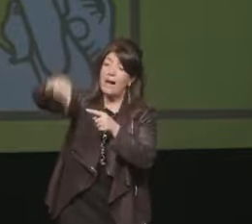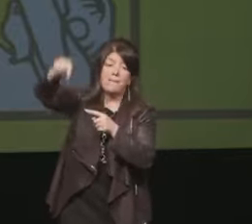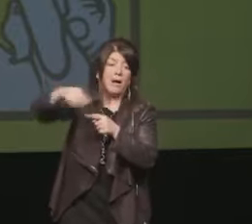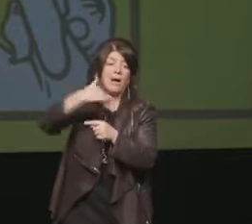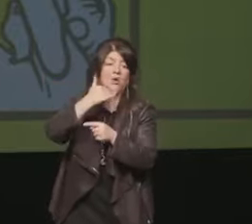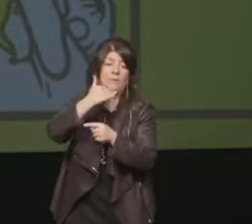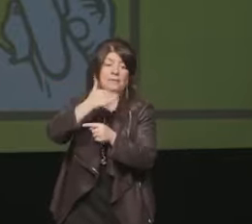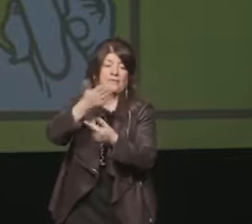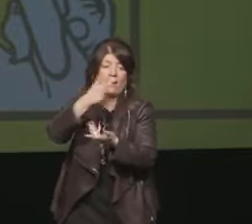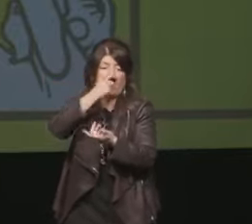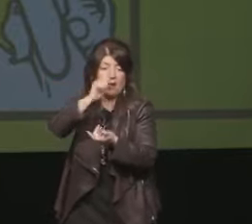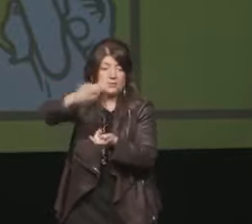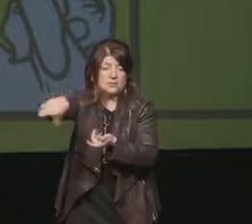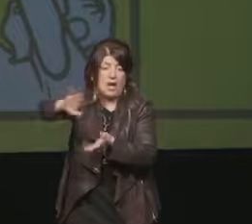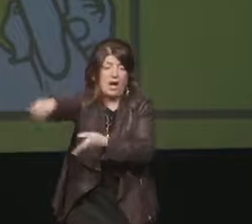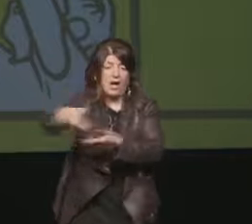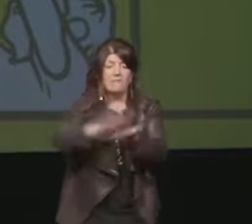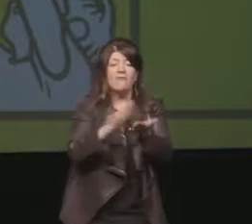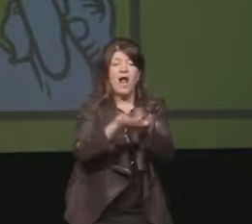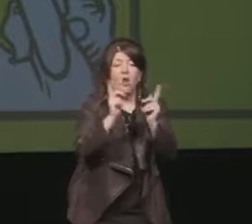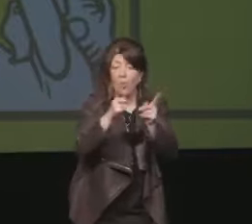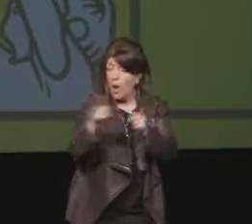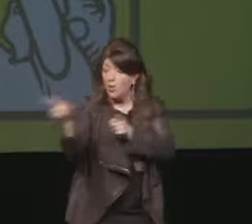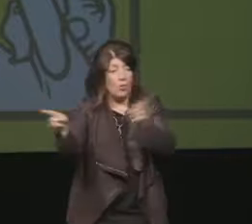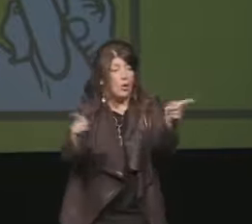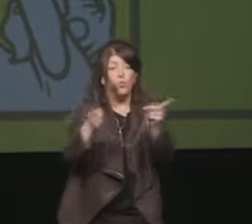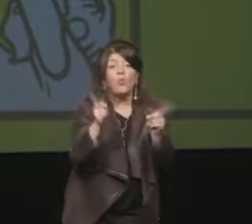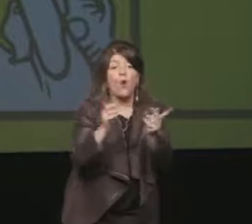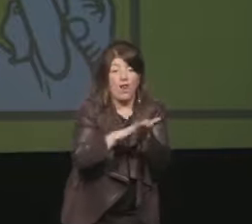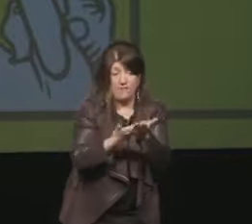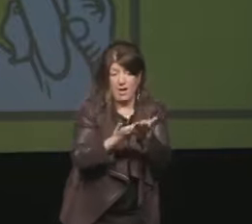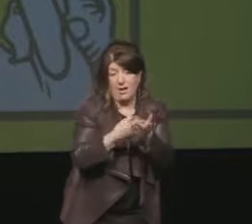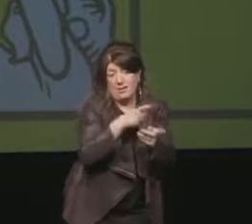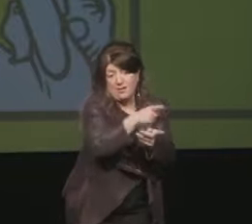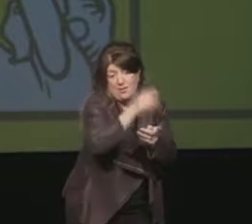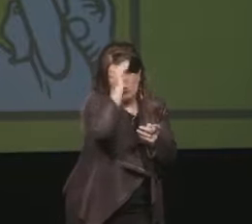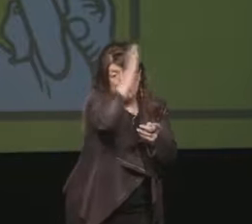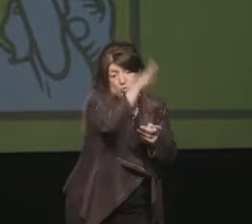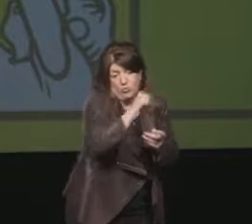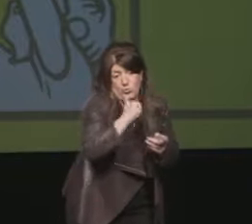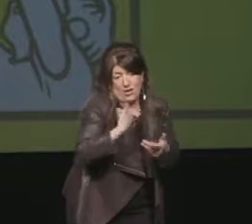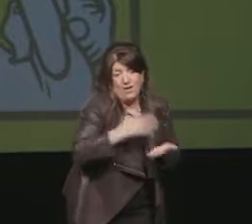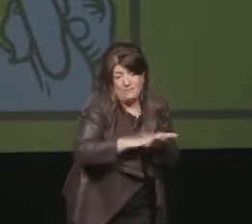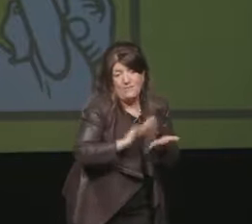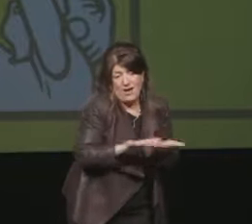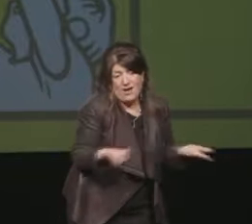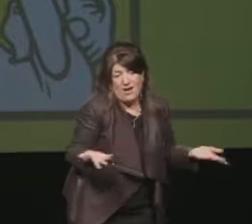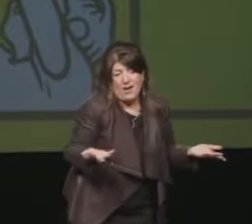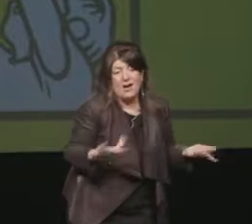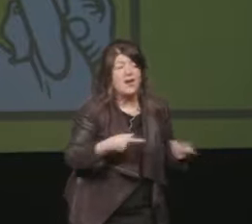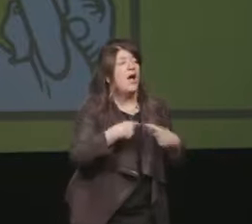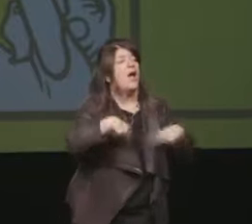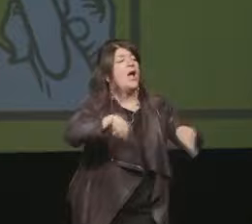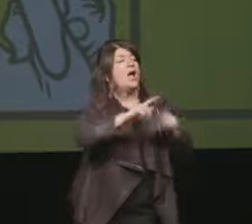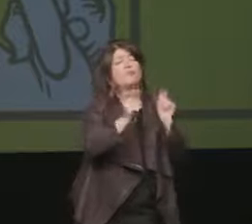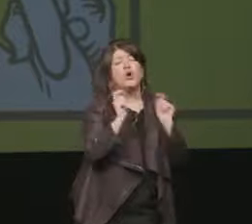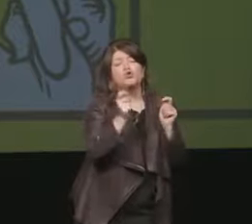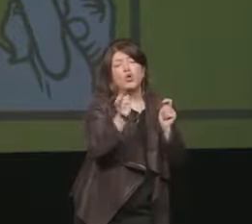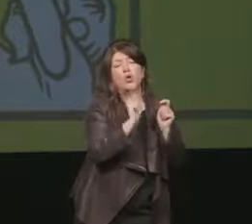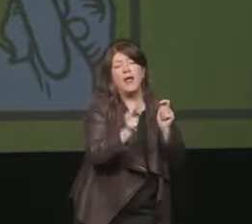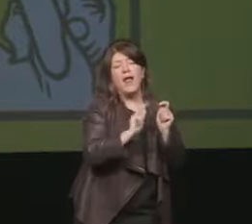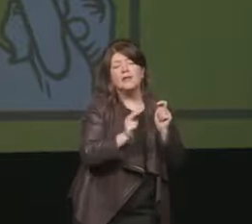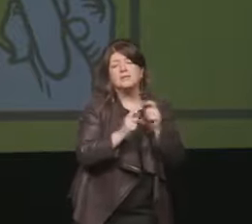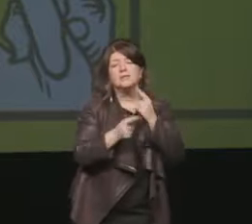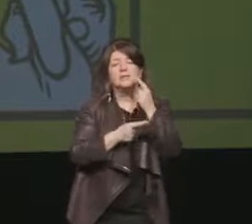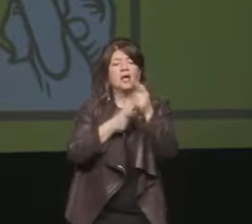seconda cosa sempre come dire a livello di discussione intorno al salone io capisco che ci sono tutti i giornali questa cosa è anche bella quindi io dico una